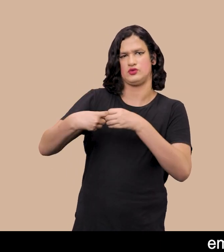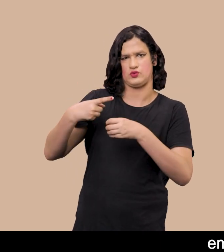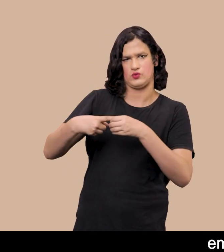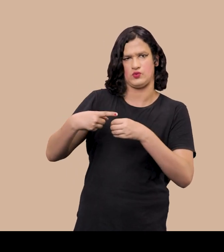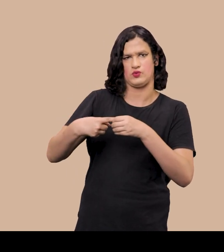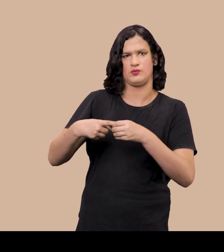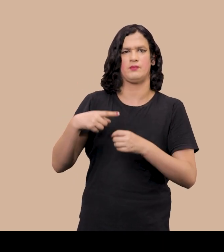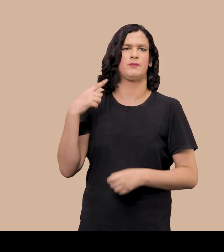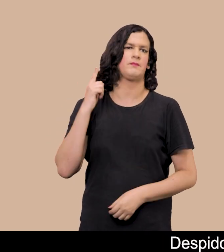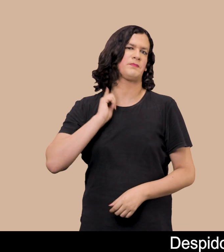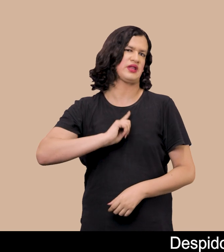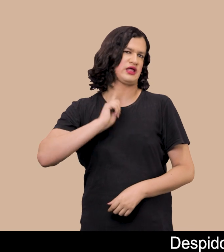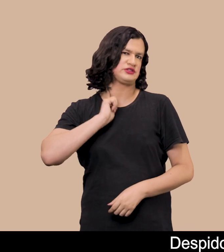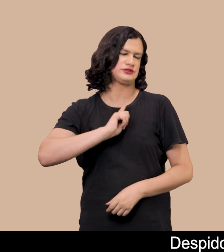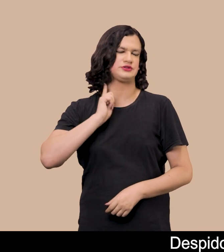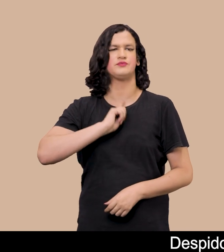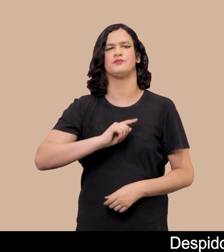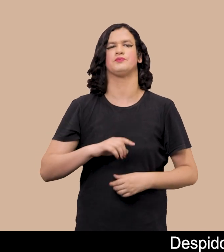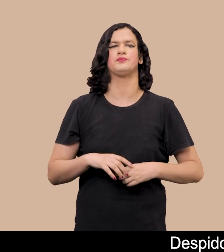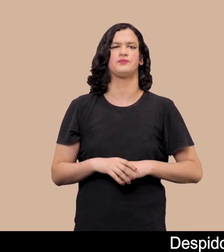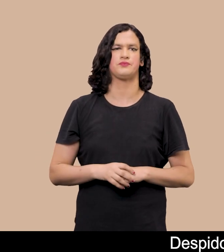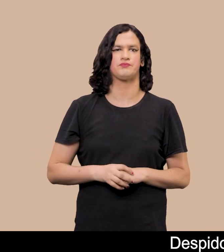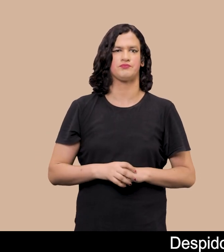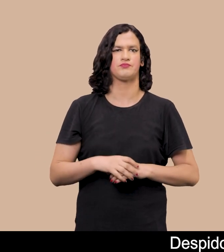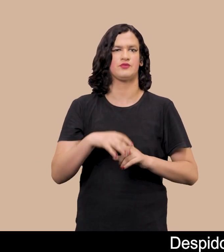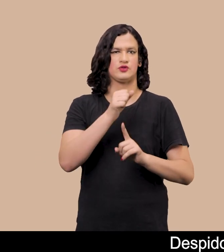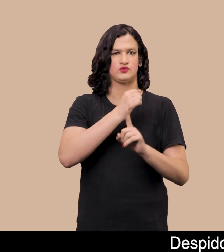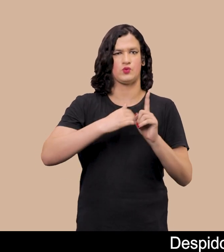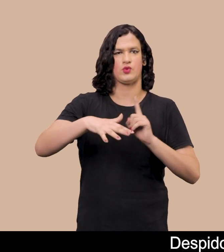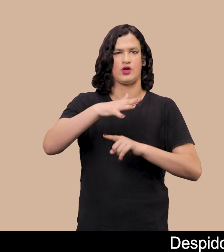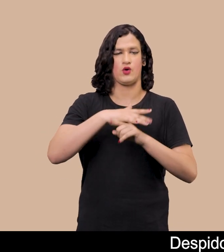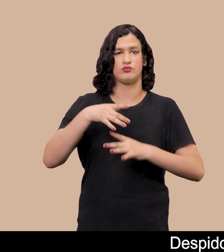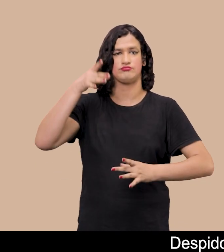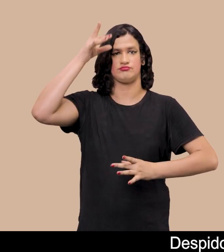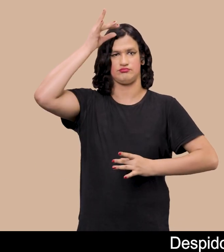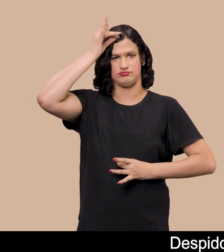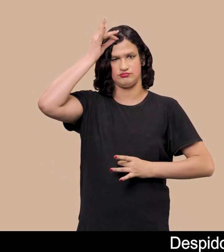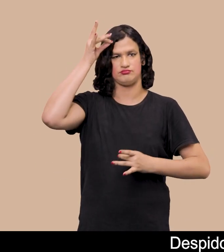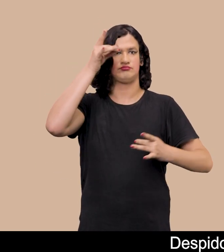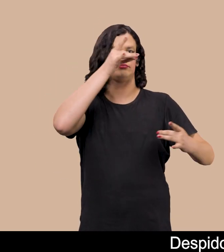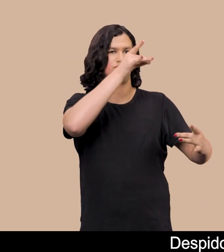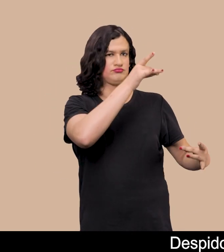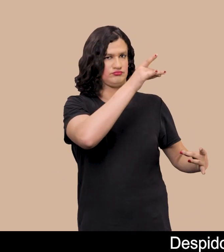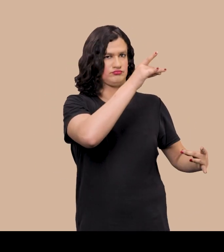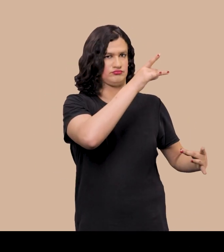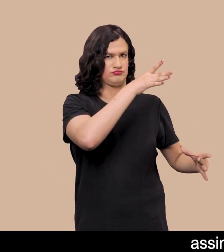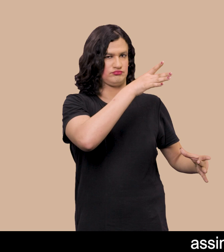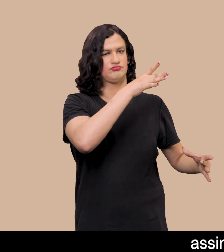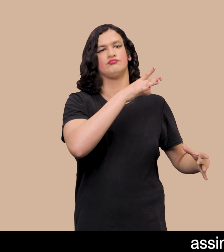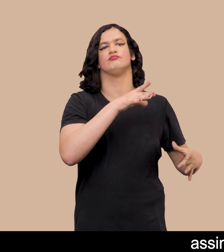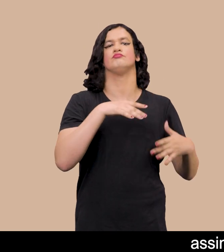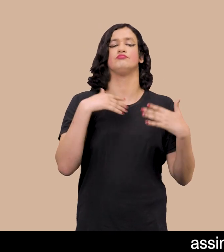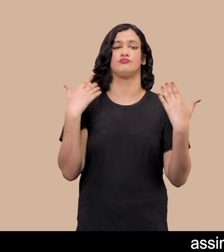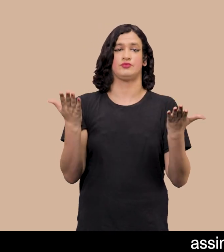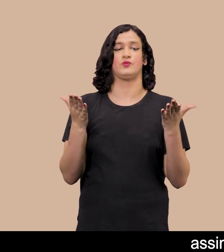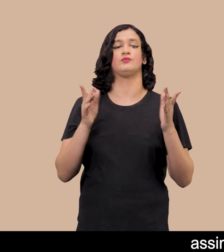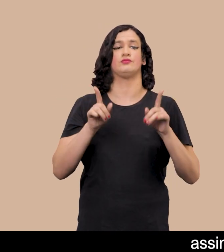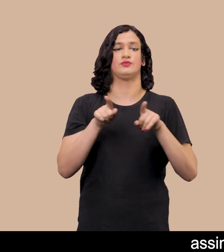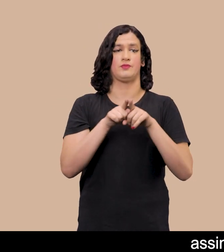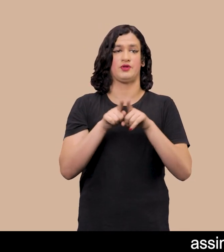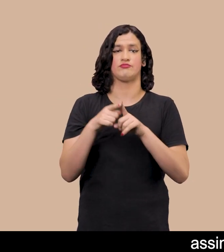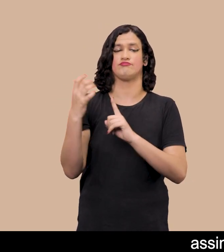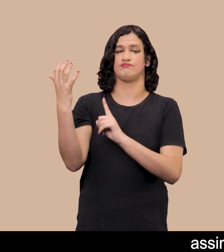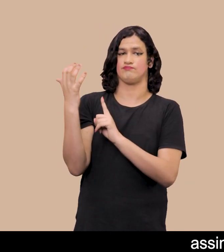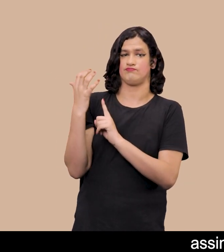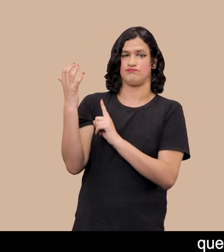de Minas Gerais Despidos De seus papéis sociais Historicamente atribuídos Assim como das diferentes